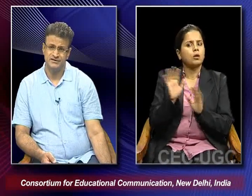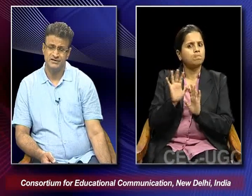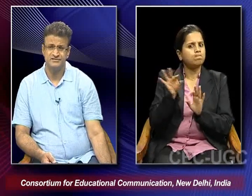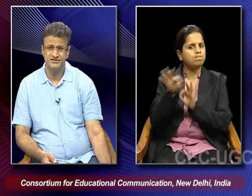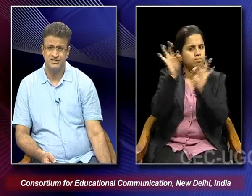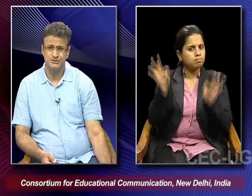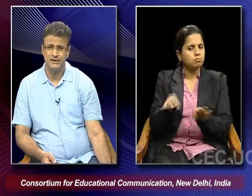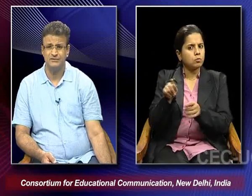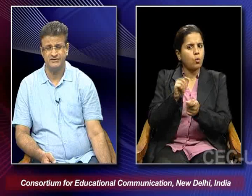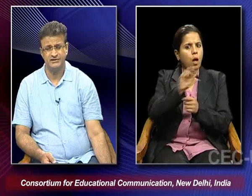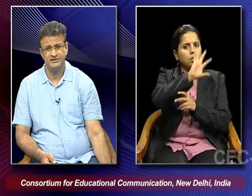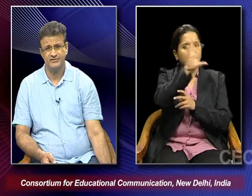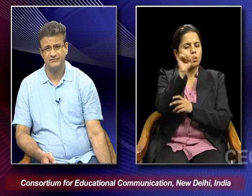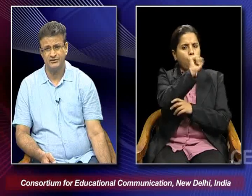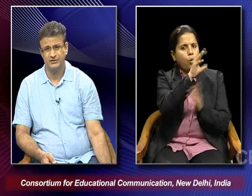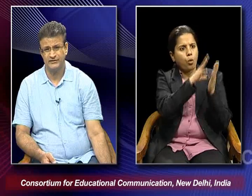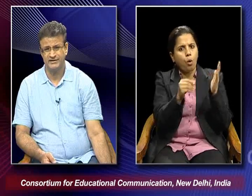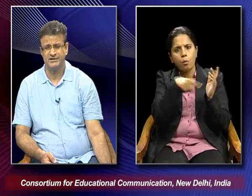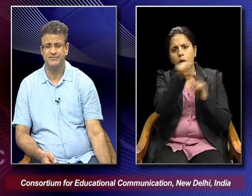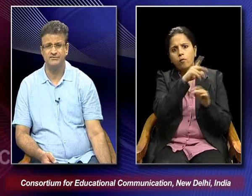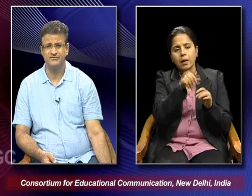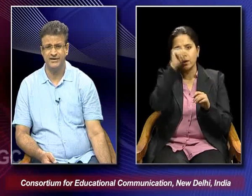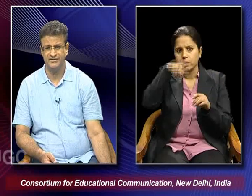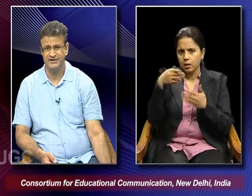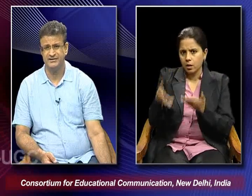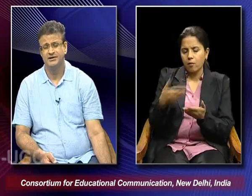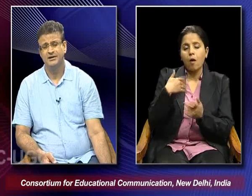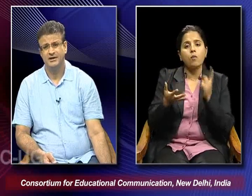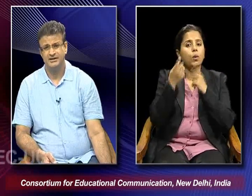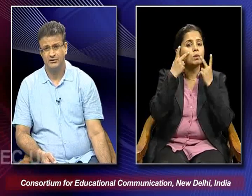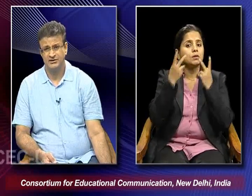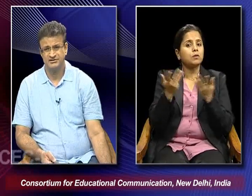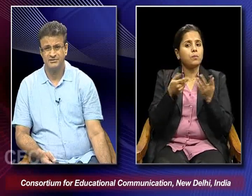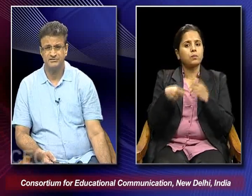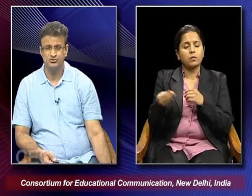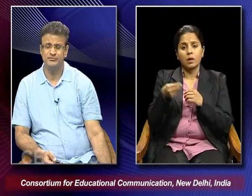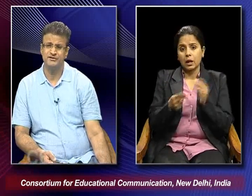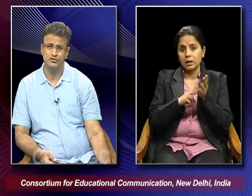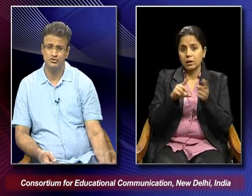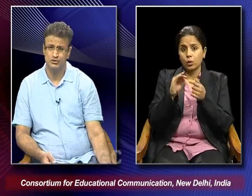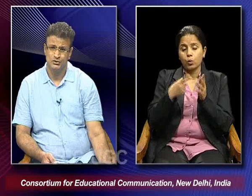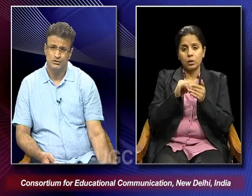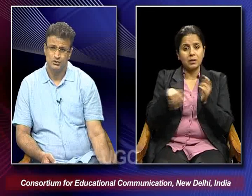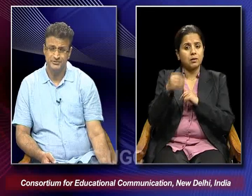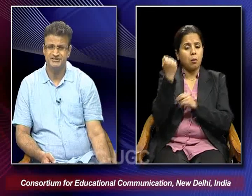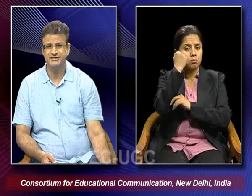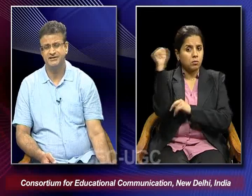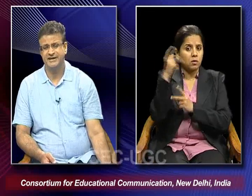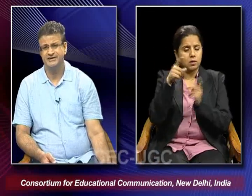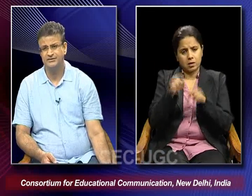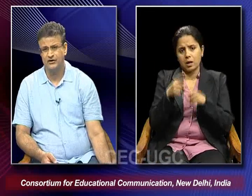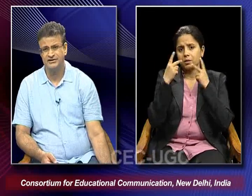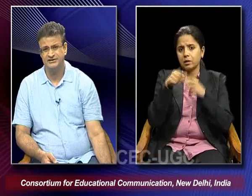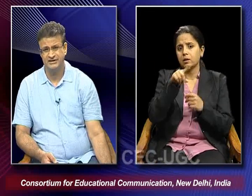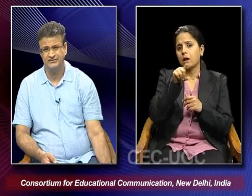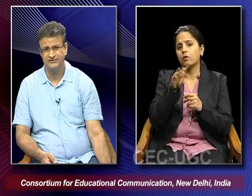countries as well whether in the framework of India where we find that neorealism as a movement also could be seen in the